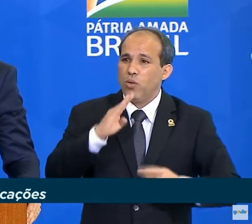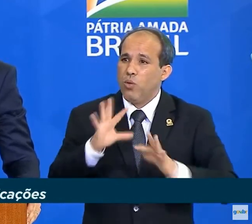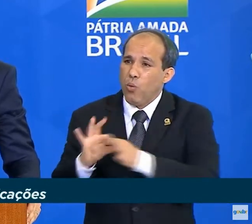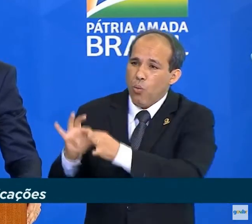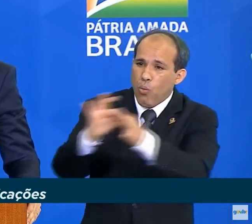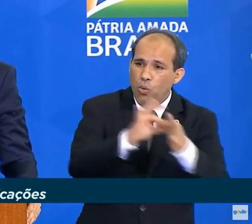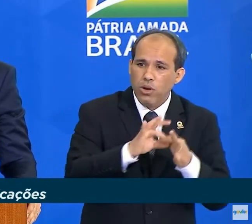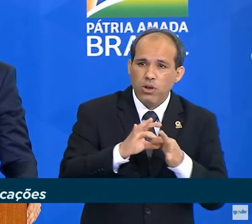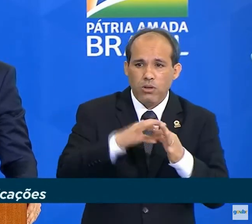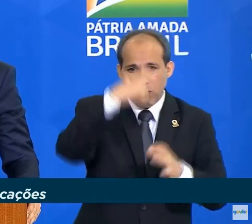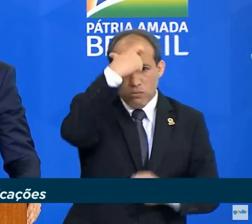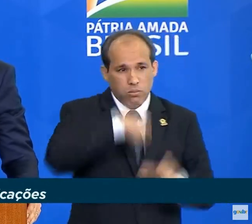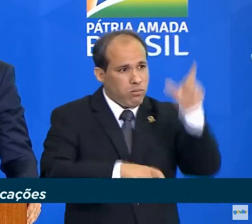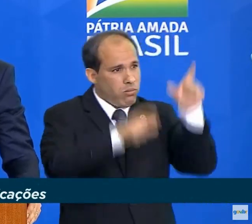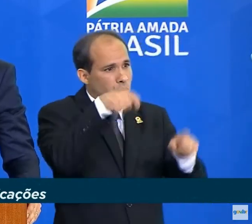como brasileiros. Muito obrigado. Obrigado. Obrigado. Obrigado. Obrigado. Obrigado.